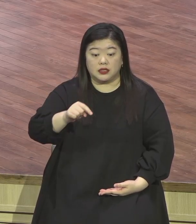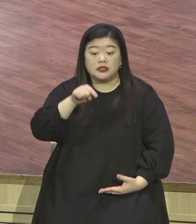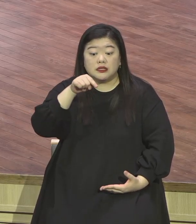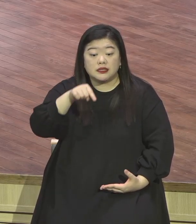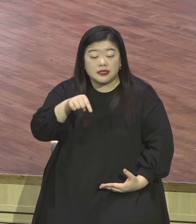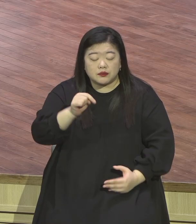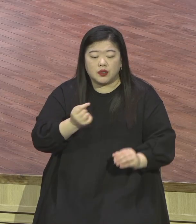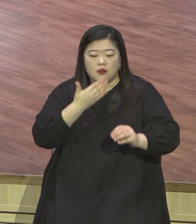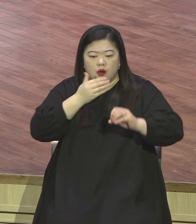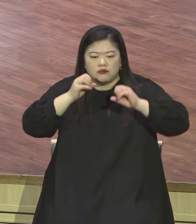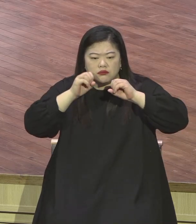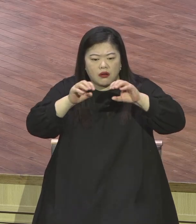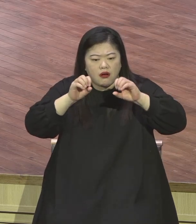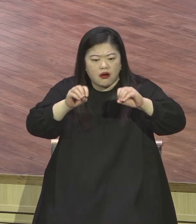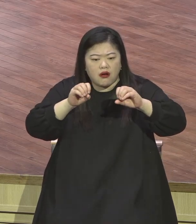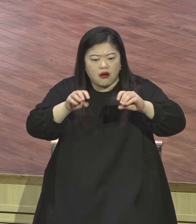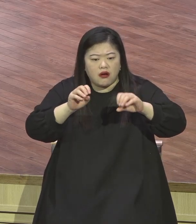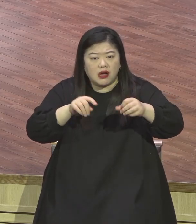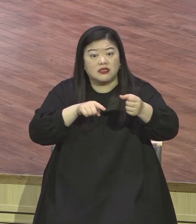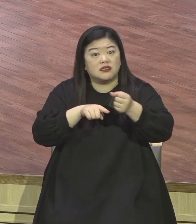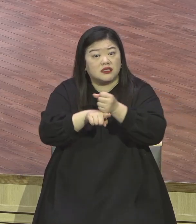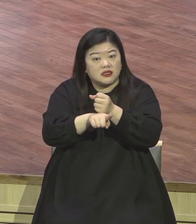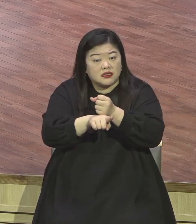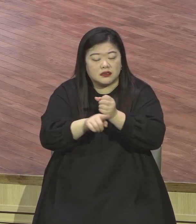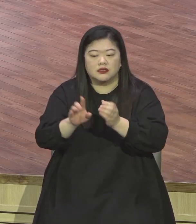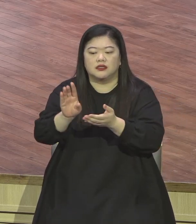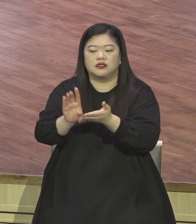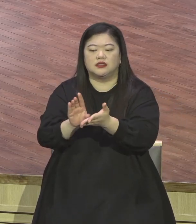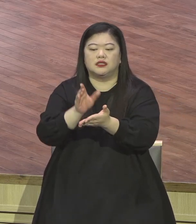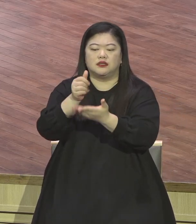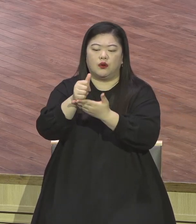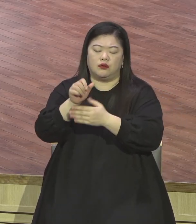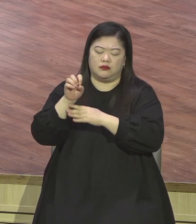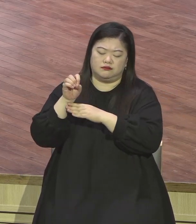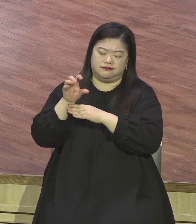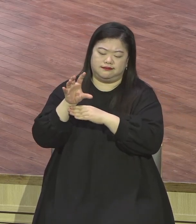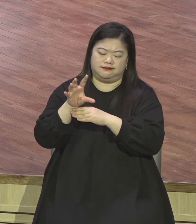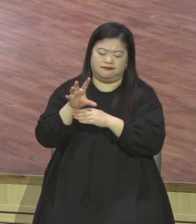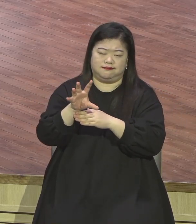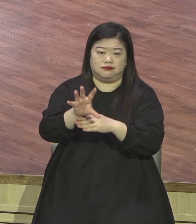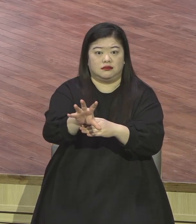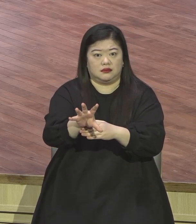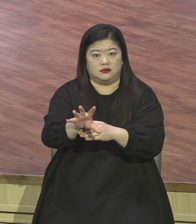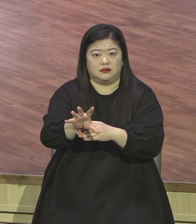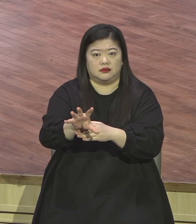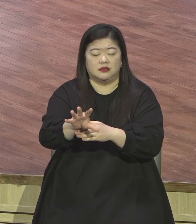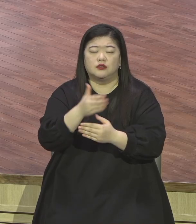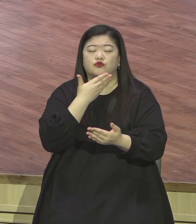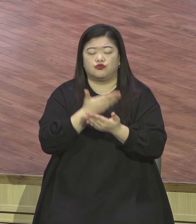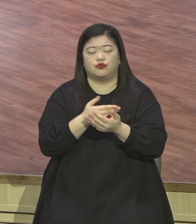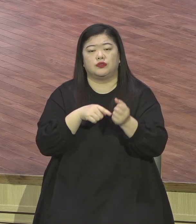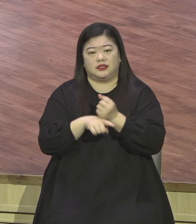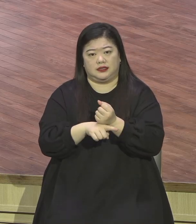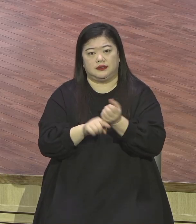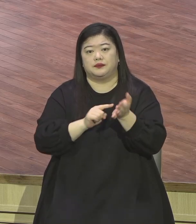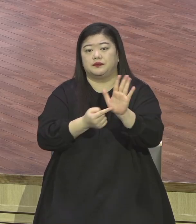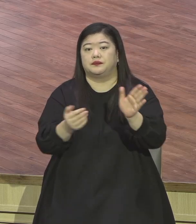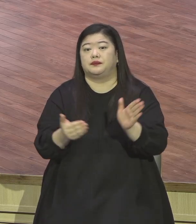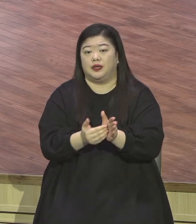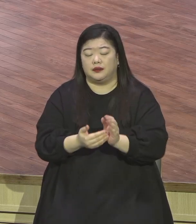빛을 바라는 이 안에 성탄의 본질이 다 들어있다 예수가 크리스도 오셨다는 은약 성취가